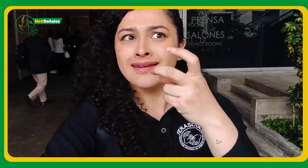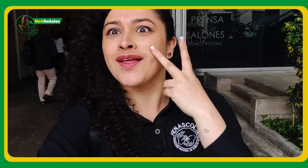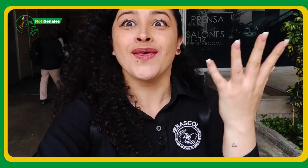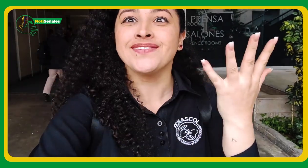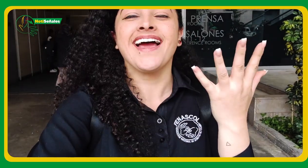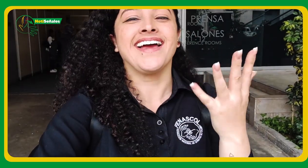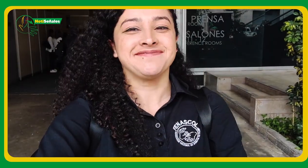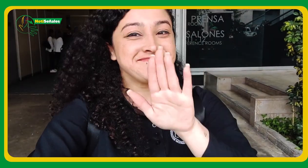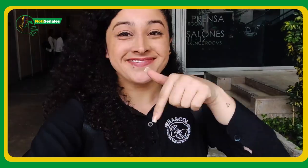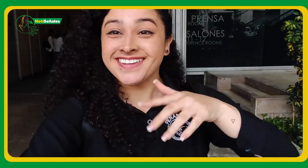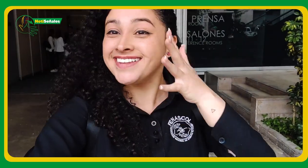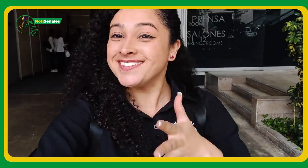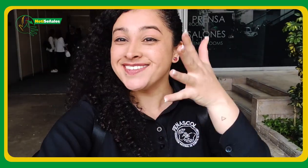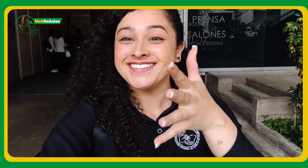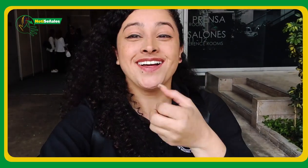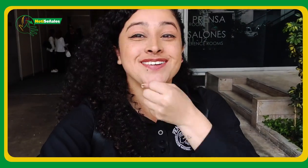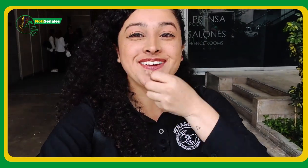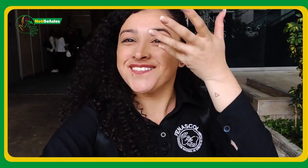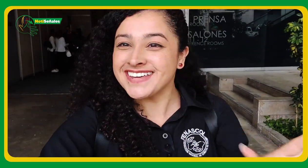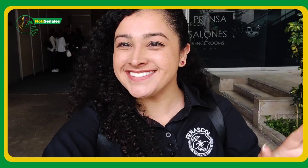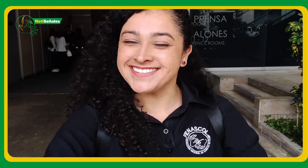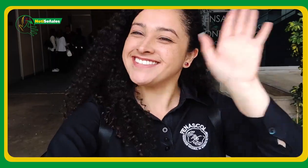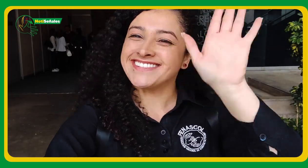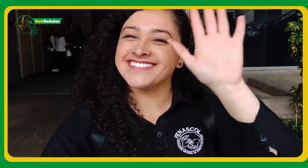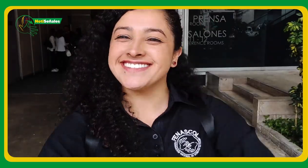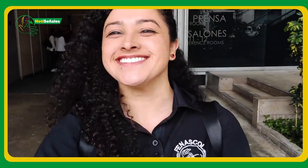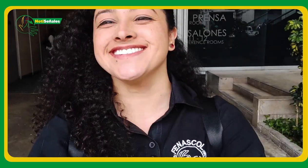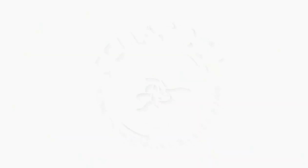página web del INSOR. Así llegamos al final de Notice Señales. ¡Hasta luego!